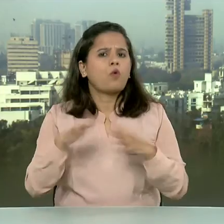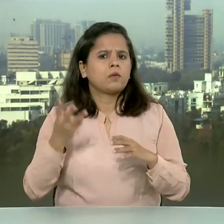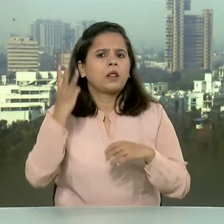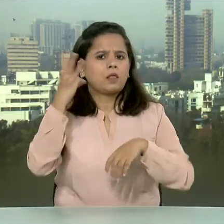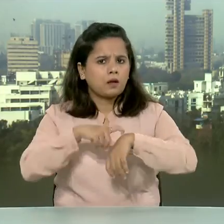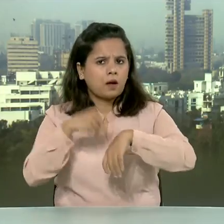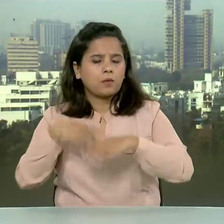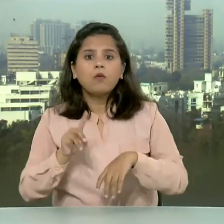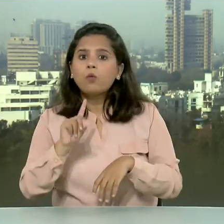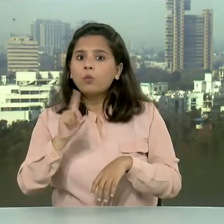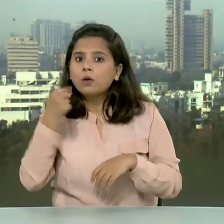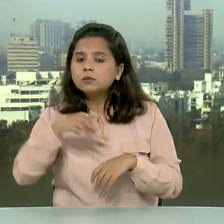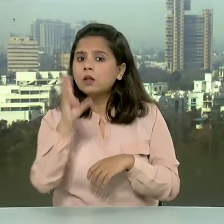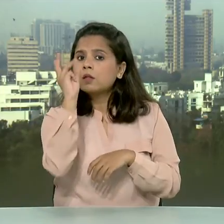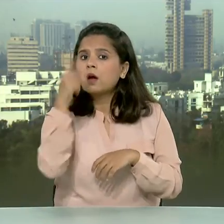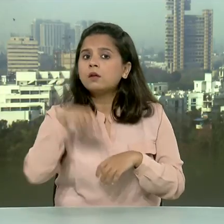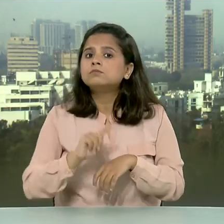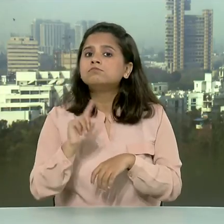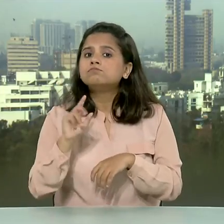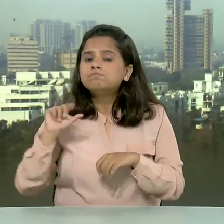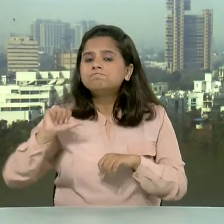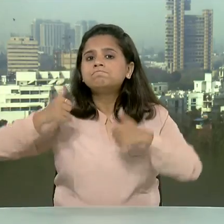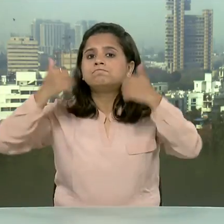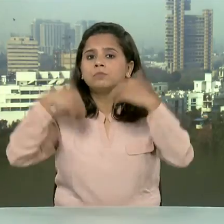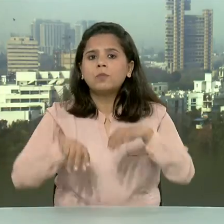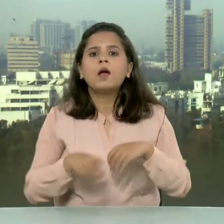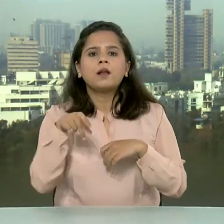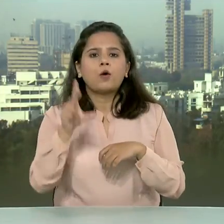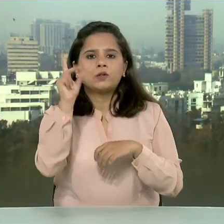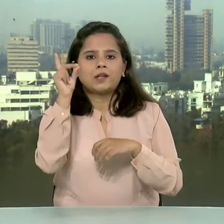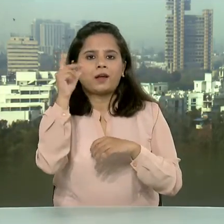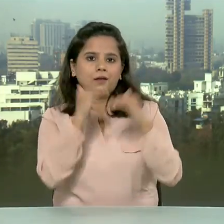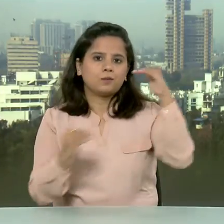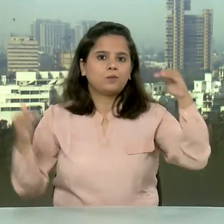इसी के साथ वो लीग में दूसरे स्थान पर पहुँच गई है